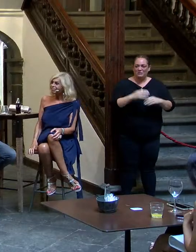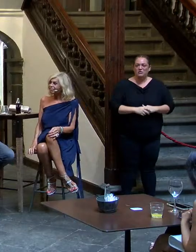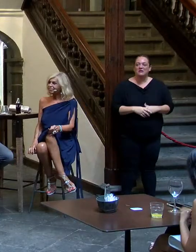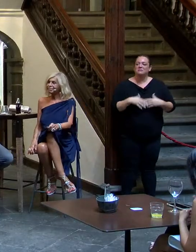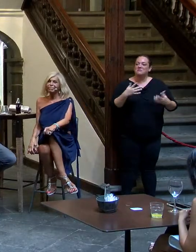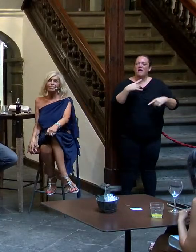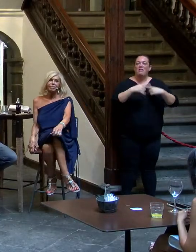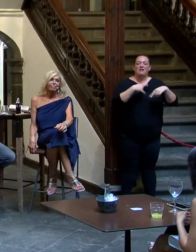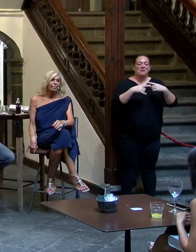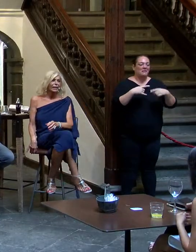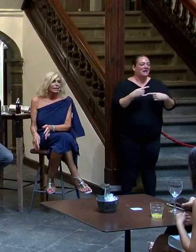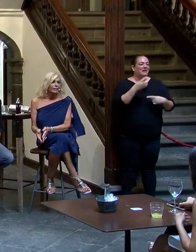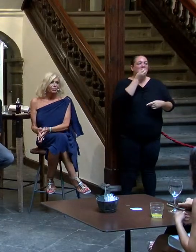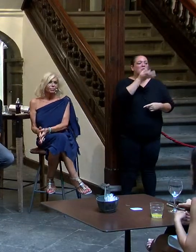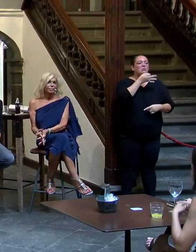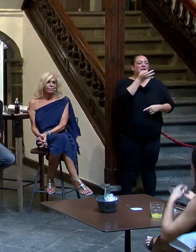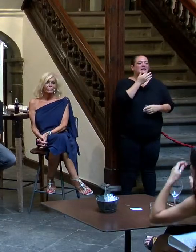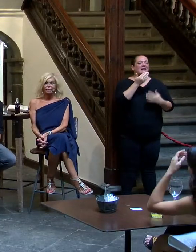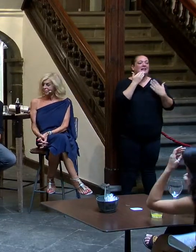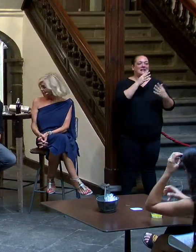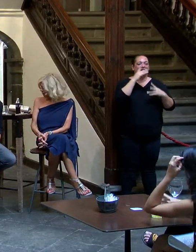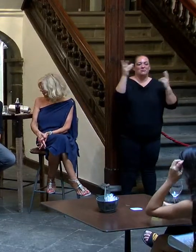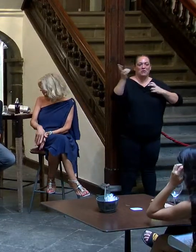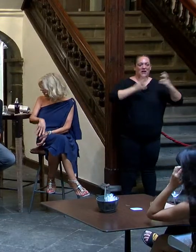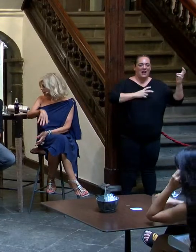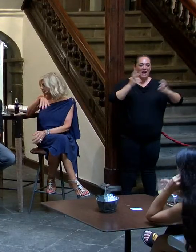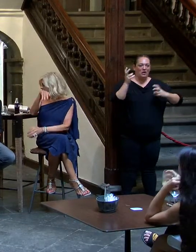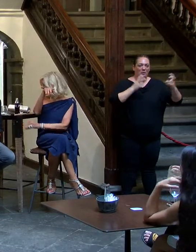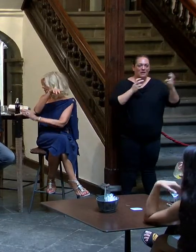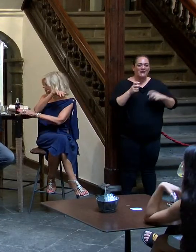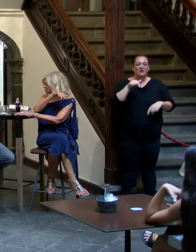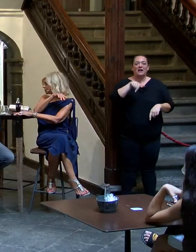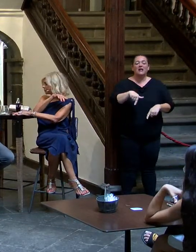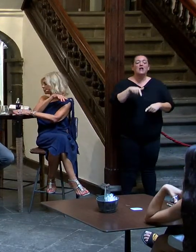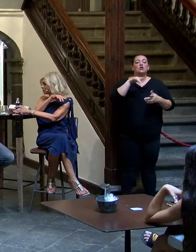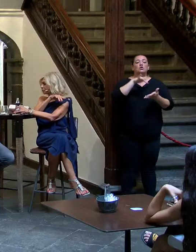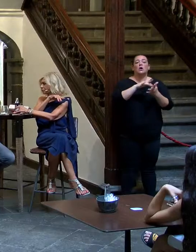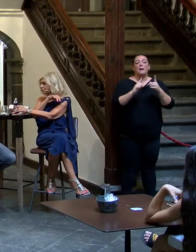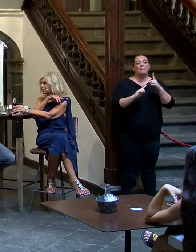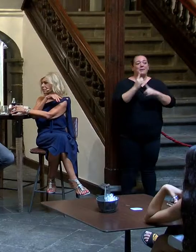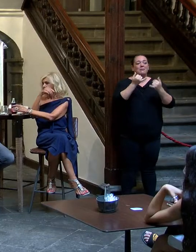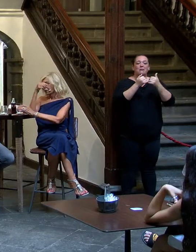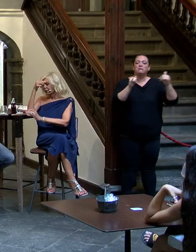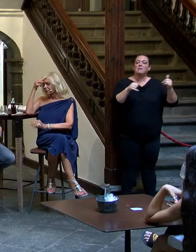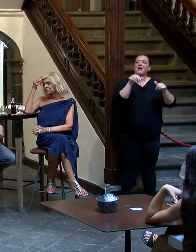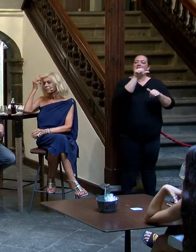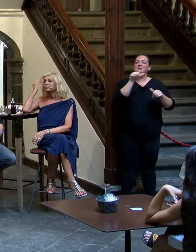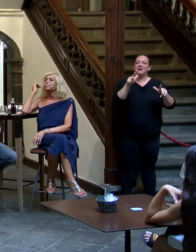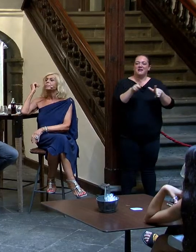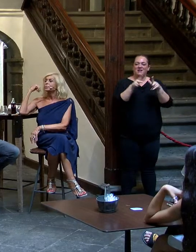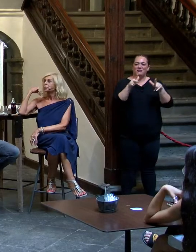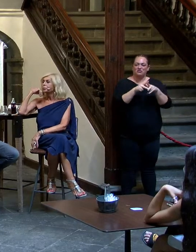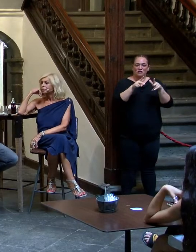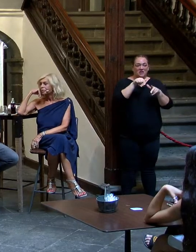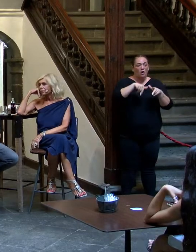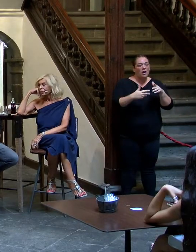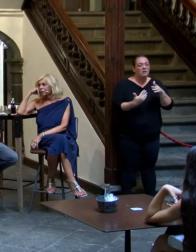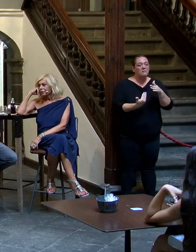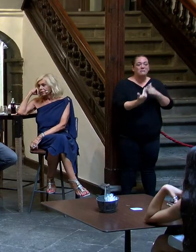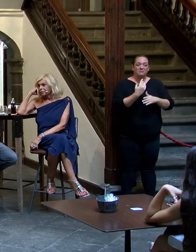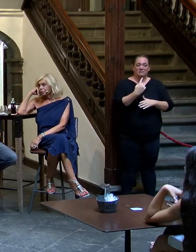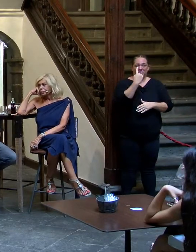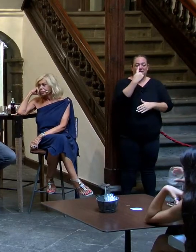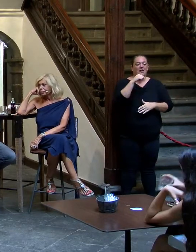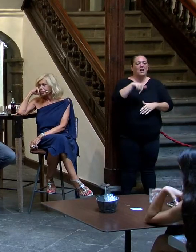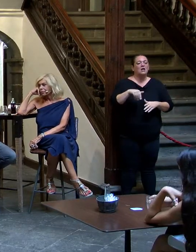Muy buenas tardes, gracias por acompañarnos en este primer evento de esta Semana Social que acompaña al Love